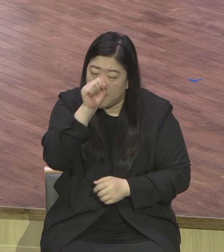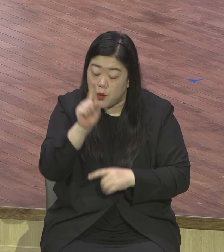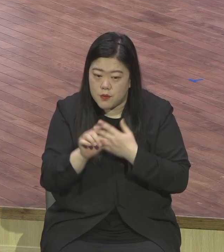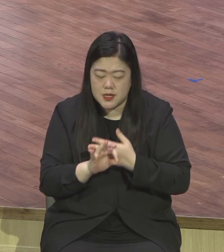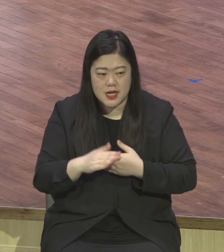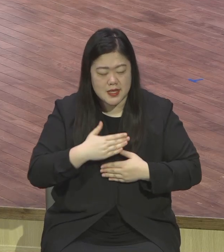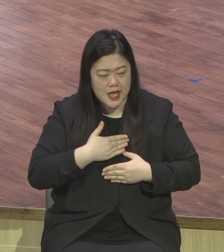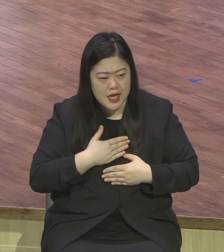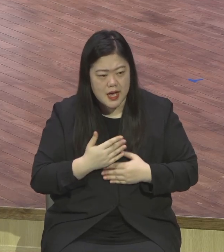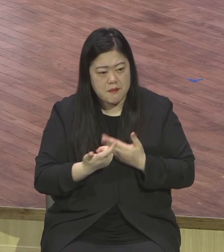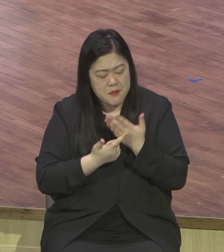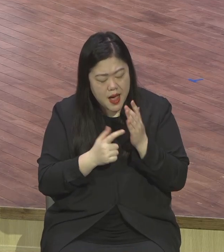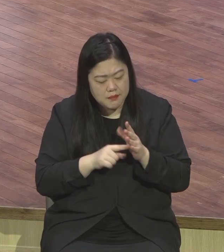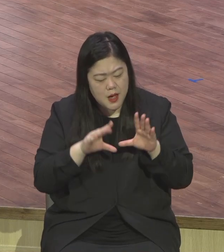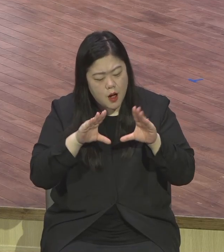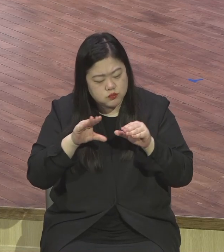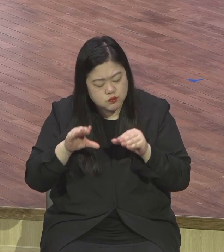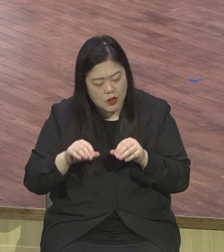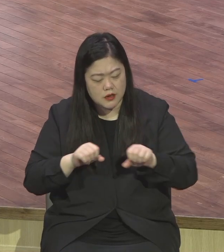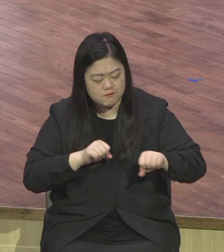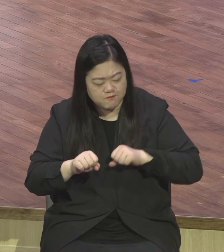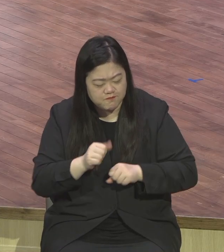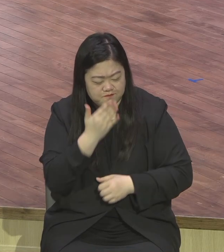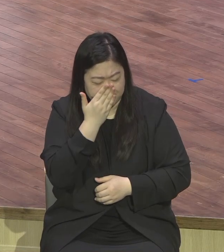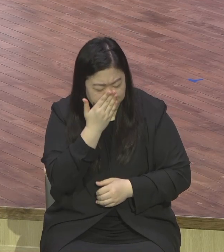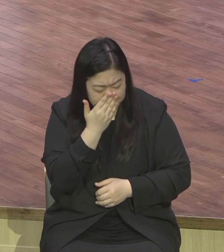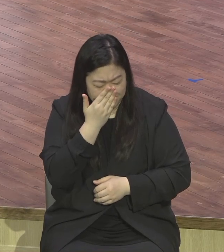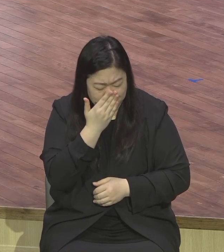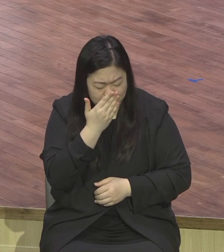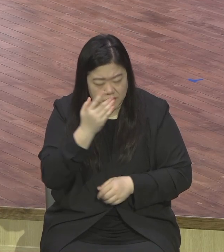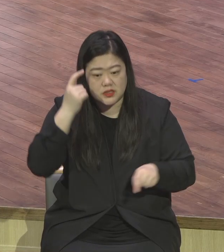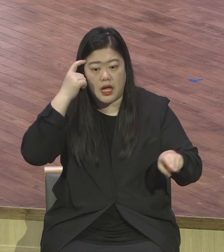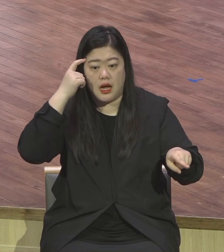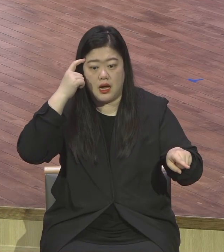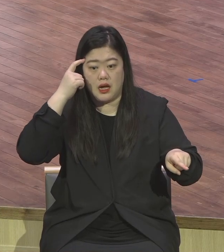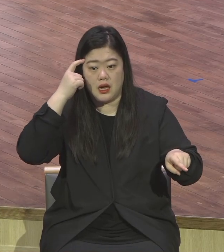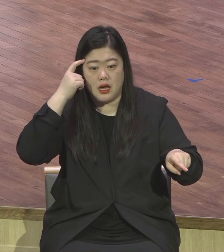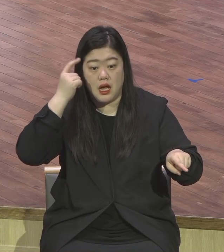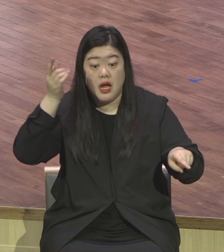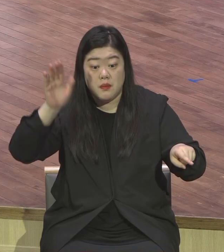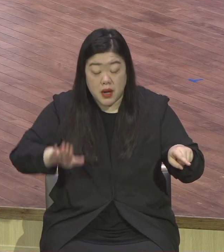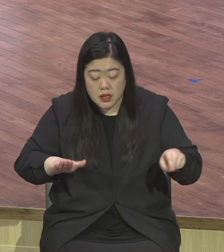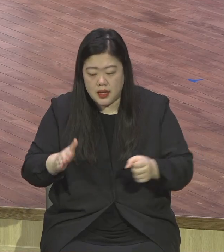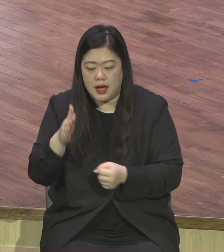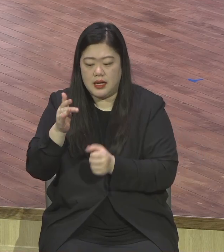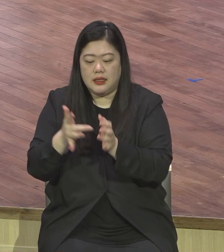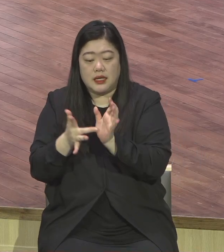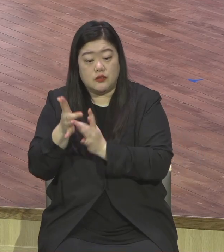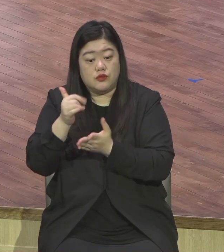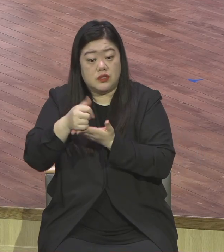예수님께서 이것이 잘못되었고 하나님의 기준에 맞춰야 한다. 말씀이에요.